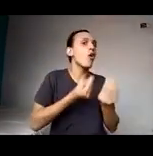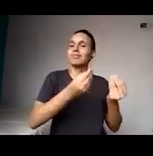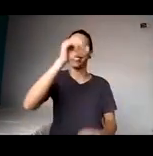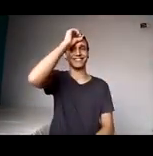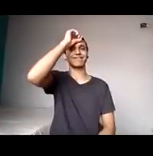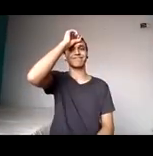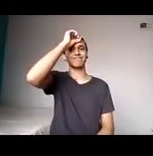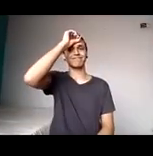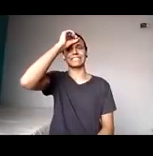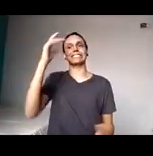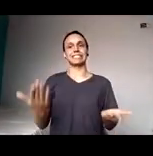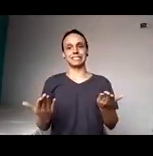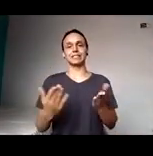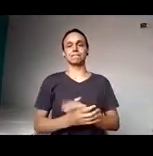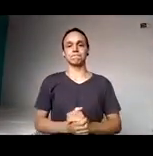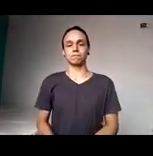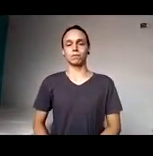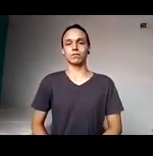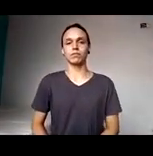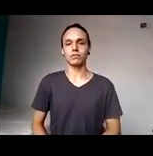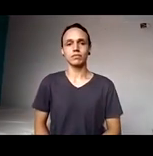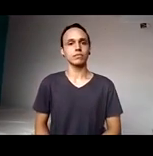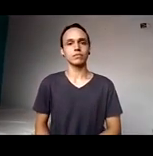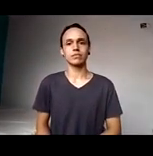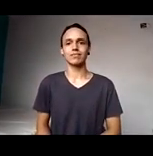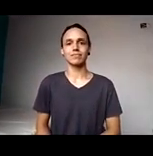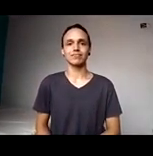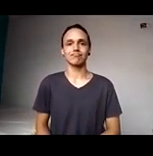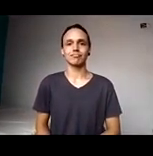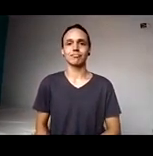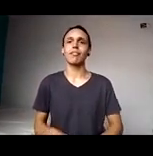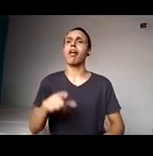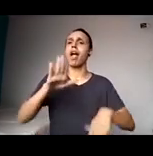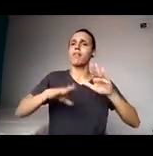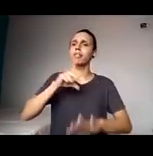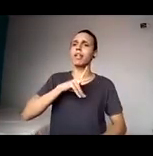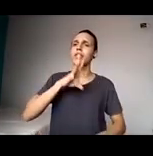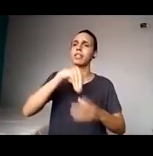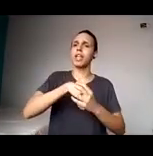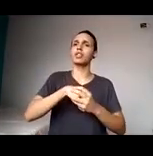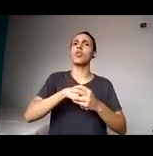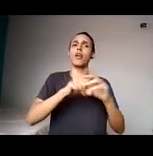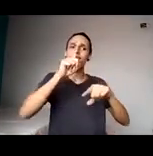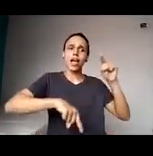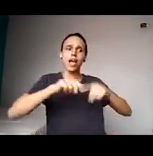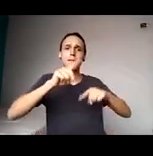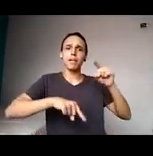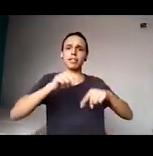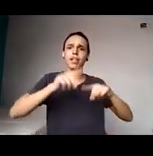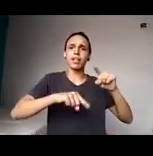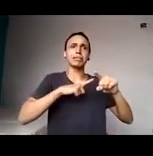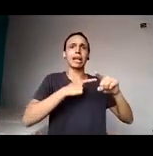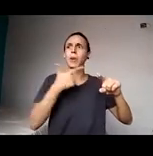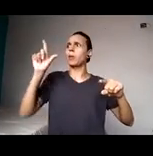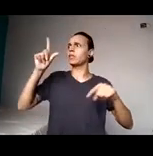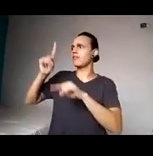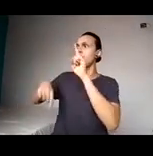E, às vezes, tem vários recursos já numa ferramenta que ele conhece, mas, às vezes, tem outra e ele não